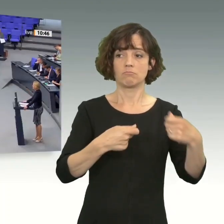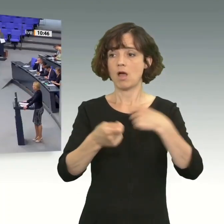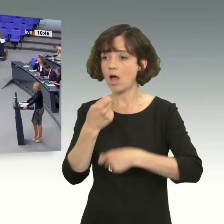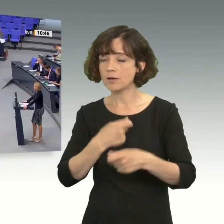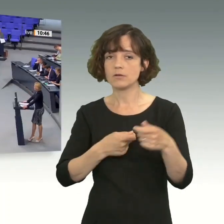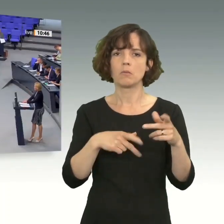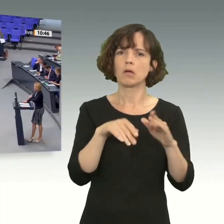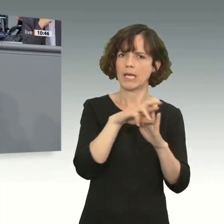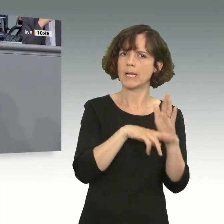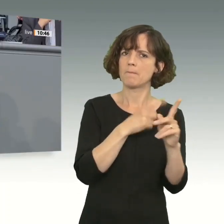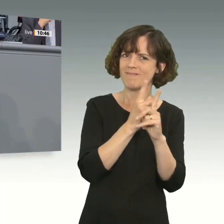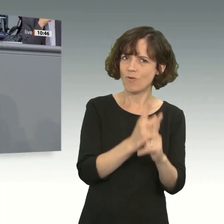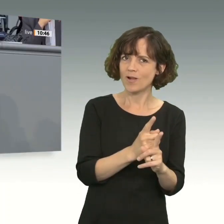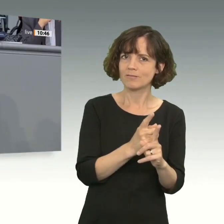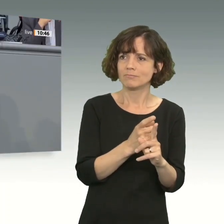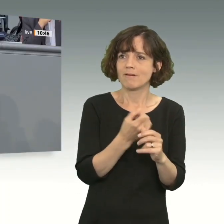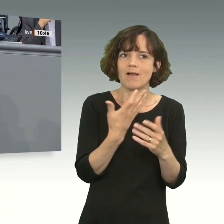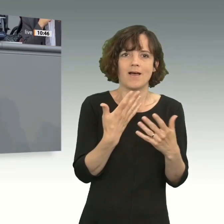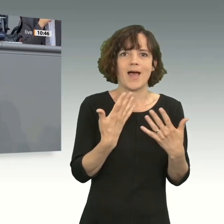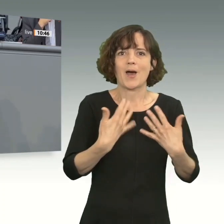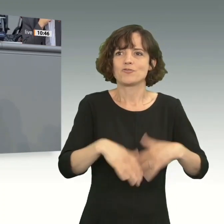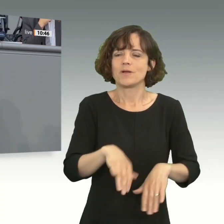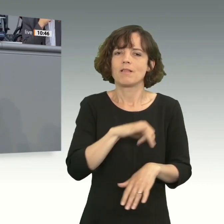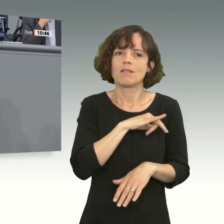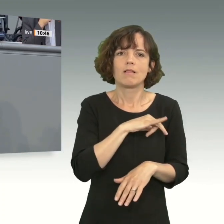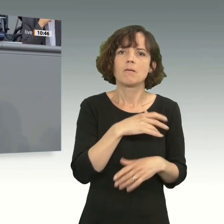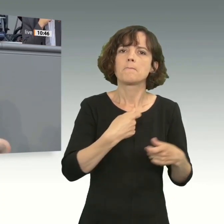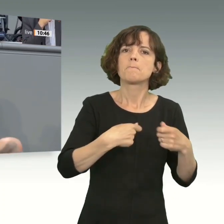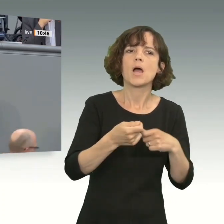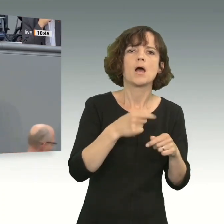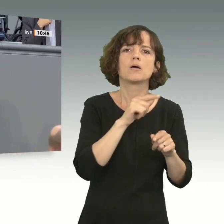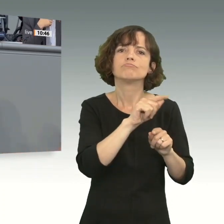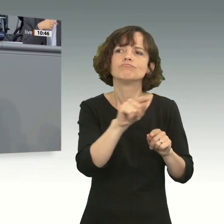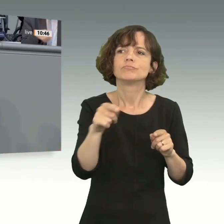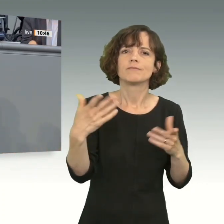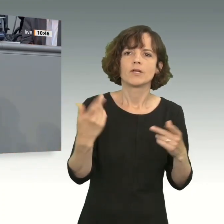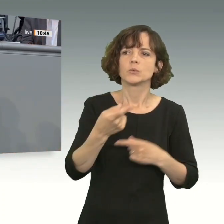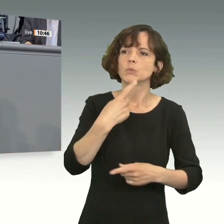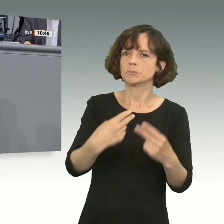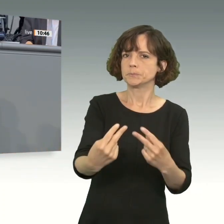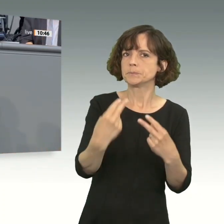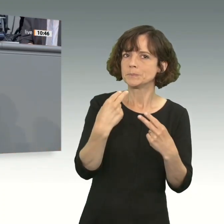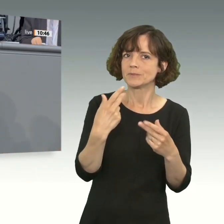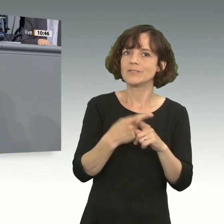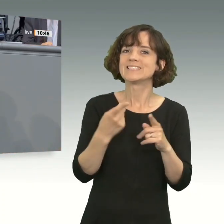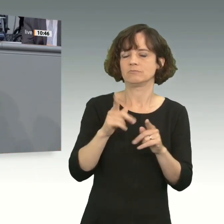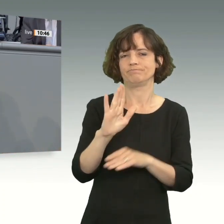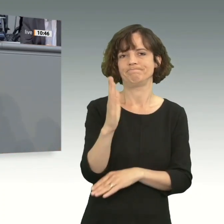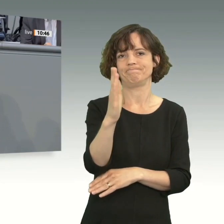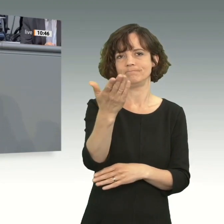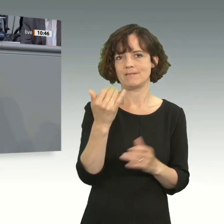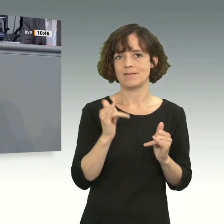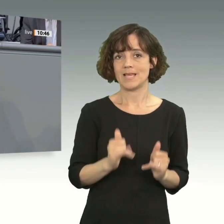regelbasiert, der hat Interesse am Markt des anderen. Der schaut sich den Markt, die Menschen, das Land des anderen an. Der will erfolgreich sein.